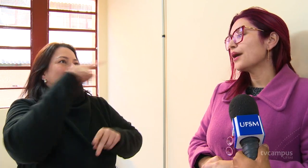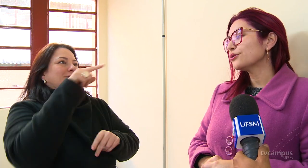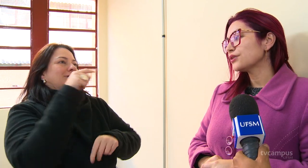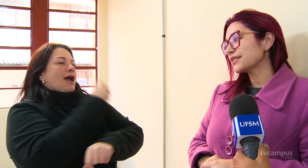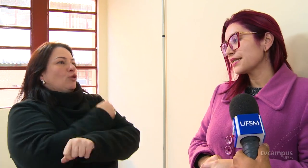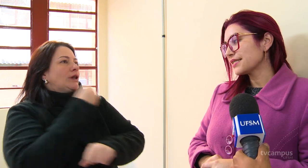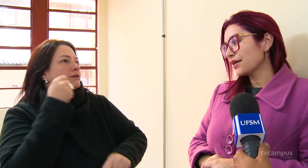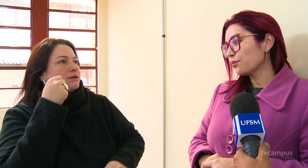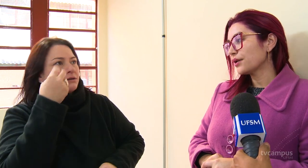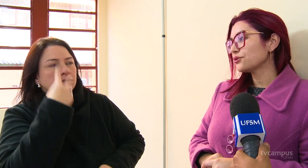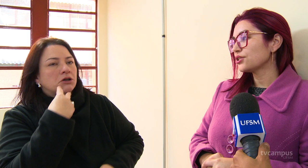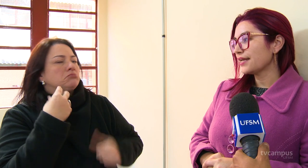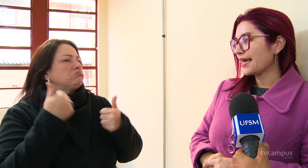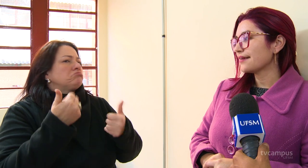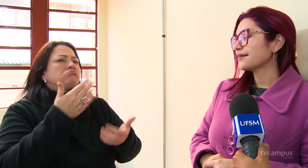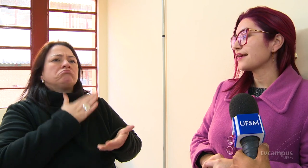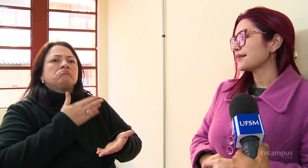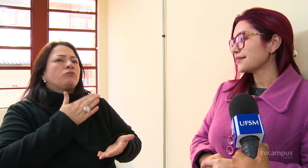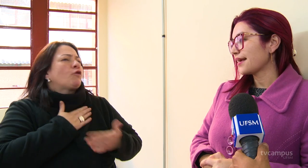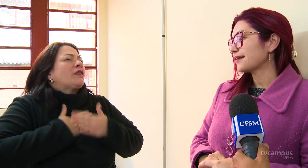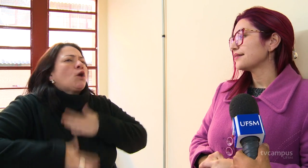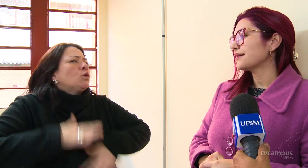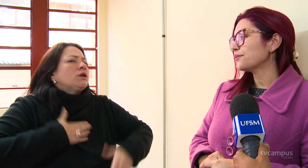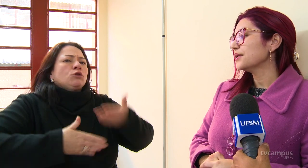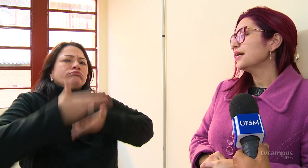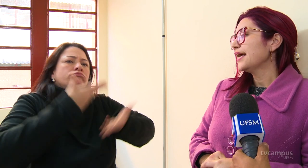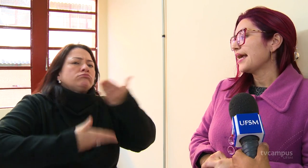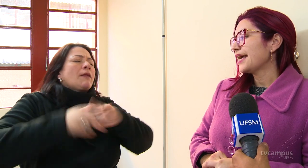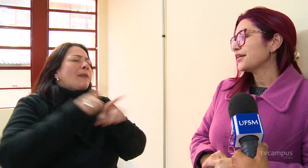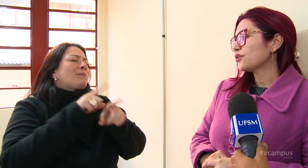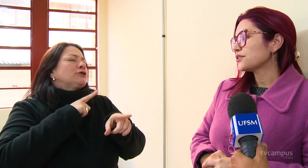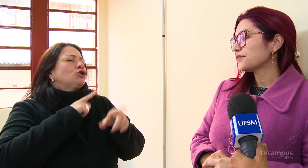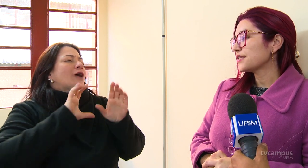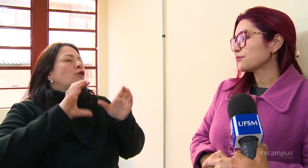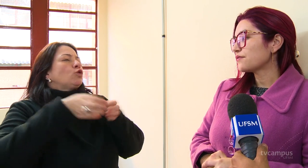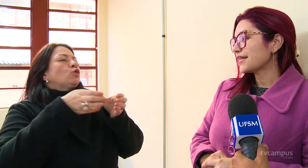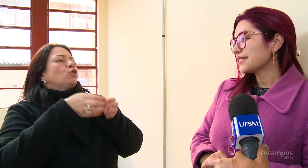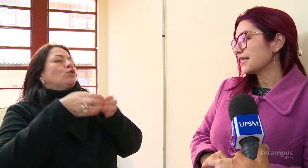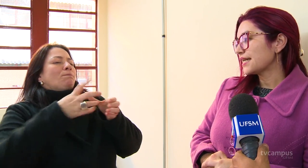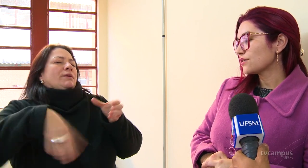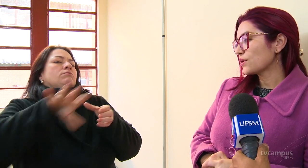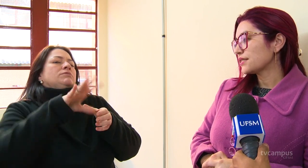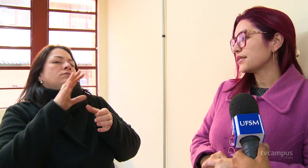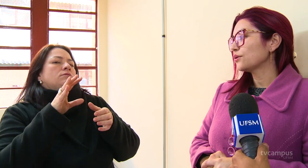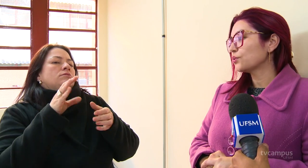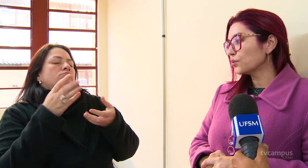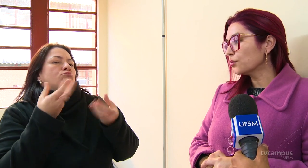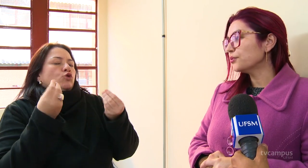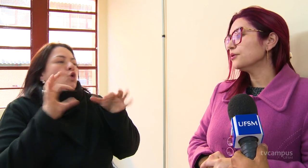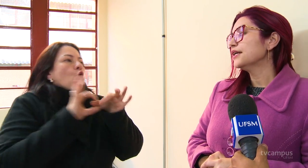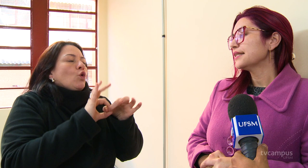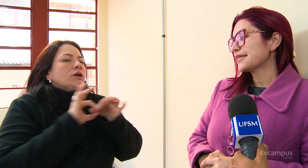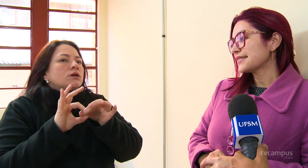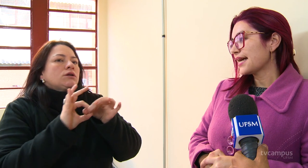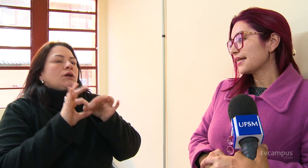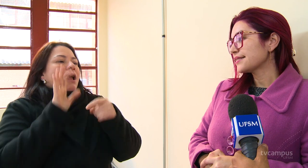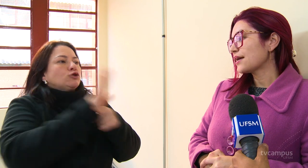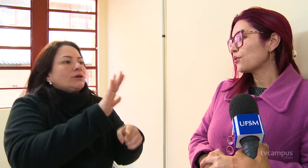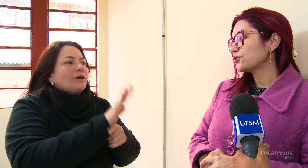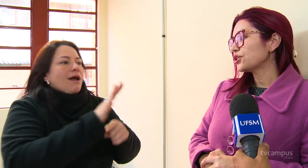audiodescrição para a Ruth e Leia, que era cega. Então, nós fizemos várias interações em grupo, nas salas, onde